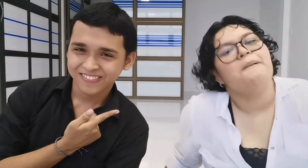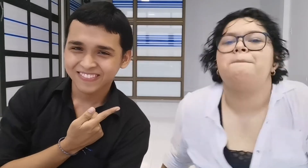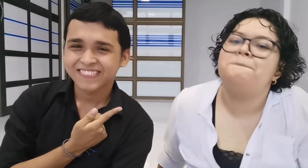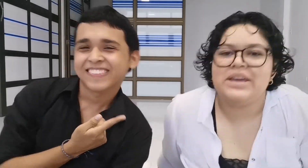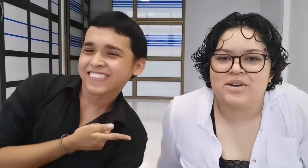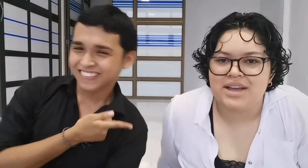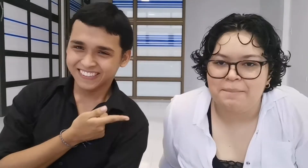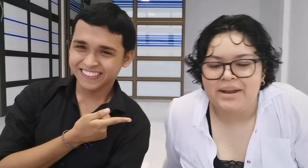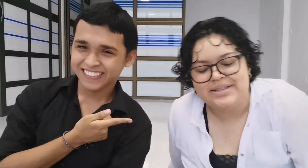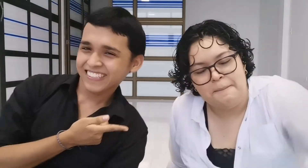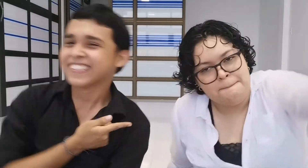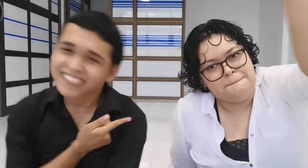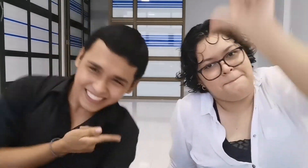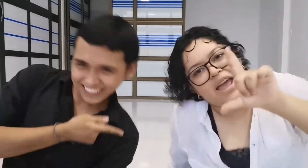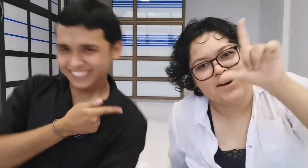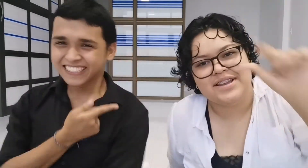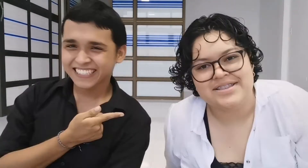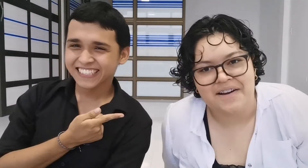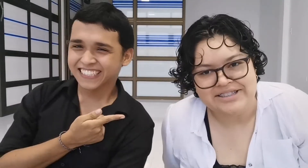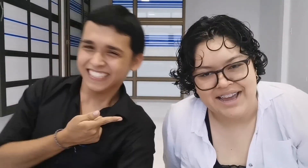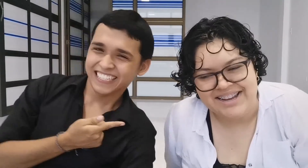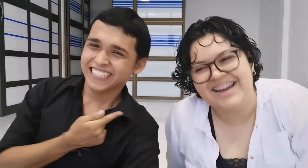Y pico en el fin de decir, pico en el sábado ya hay